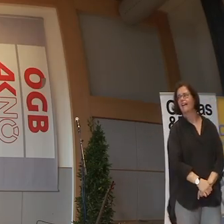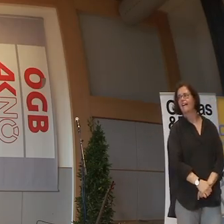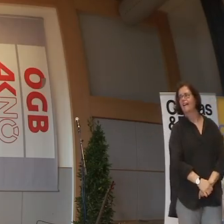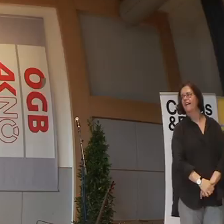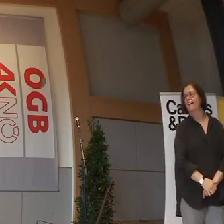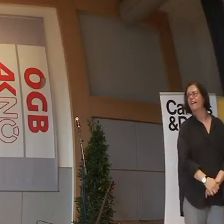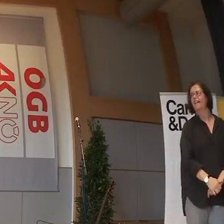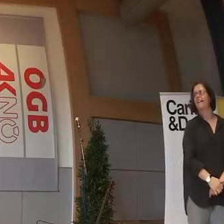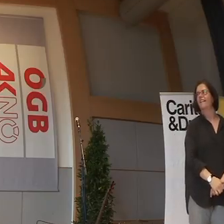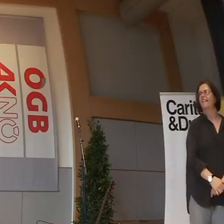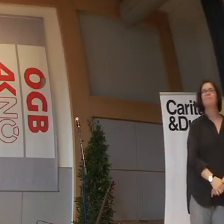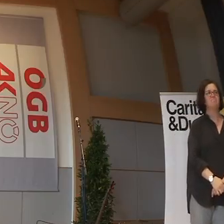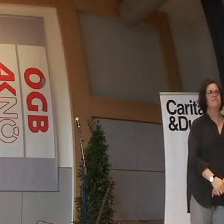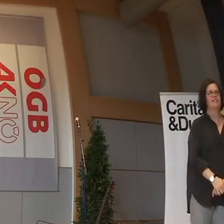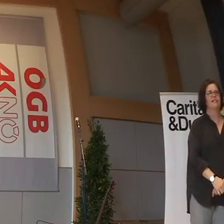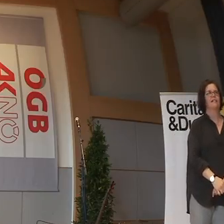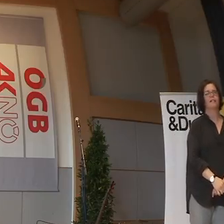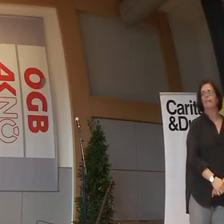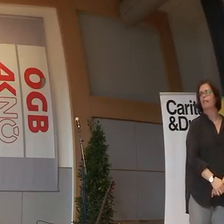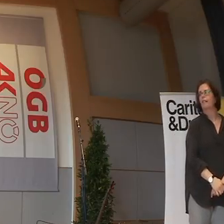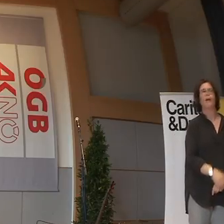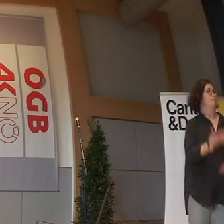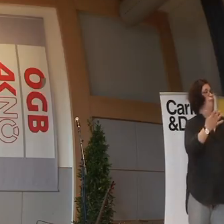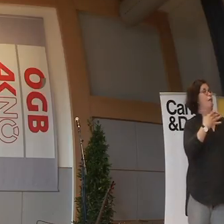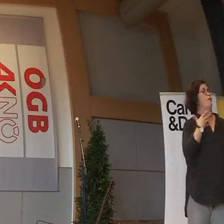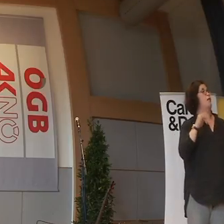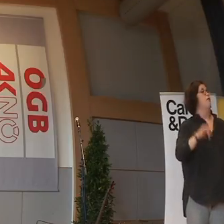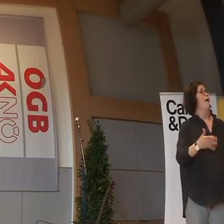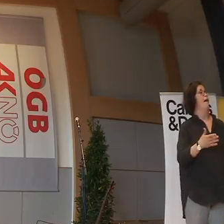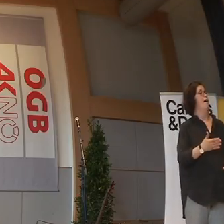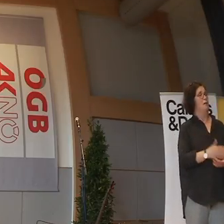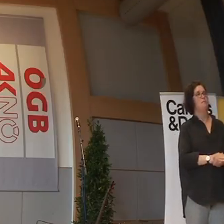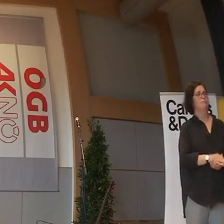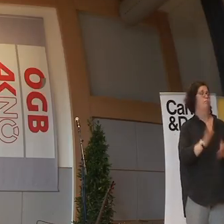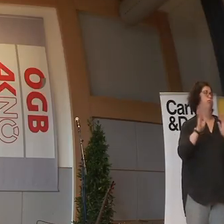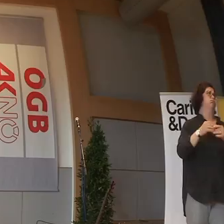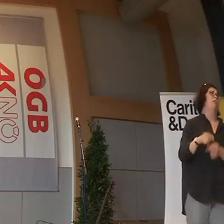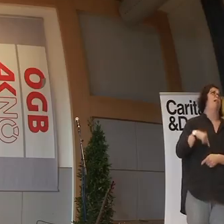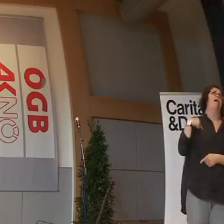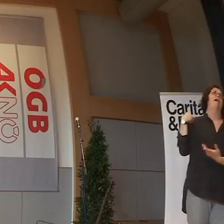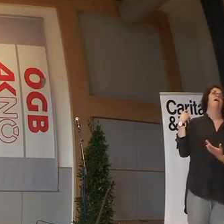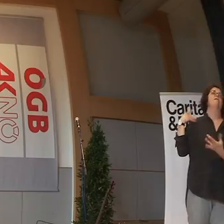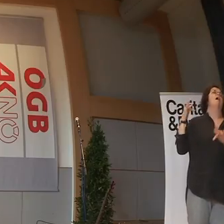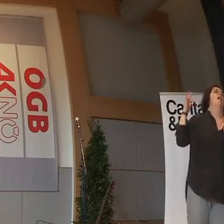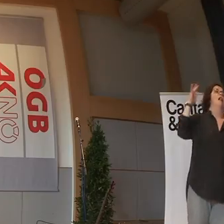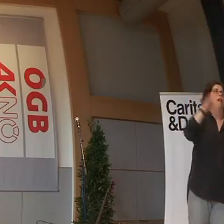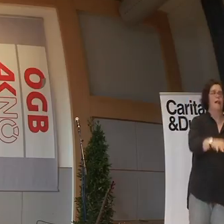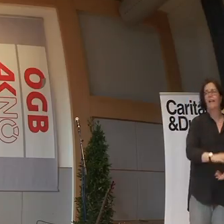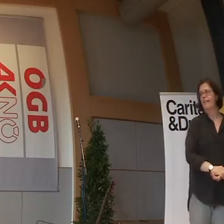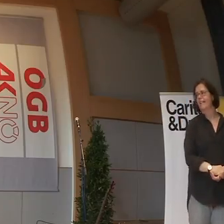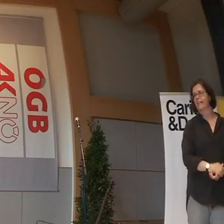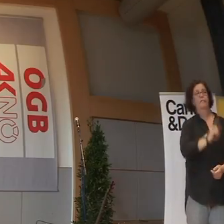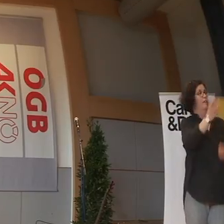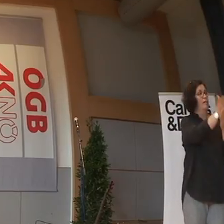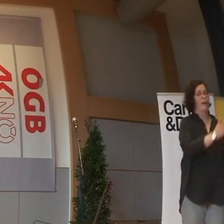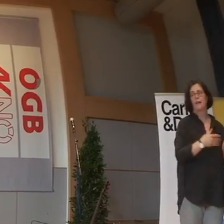Grüß euch. Schön, dass ich wieder da bin. Es ist schon lange her. Den zweiten Teil